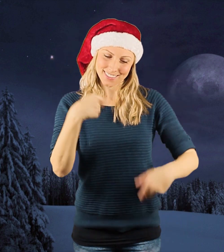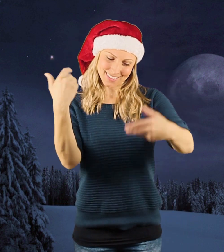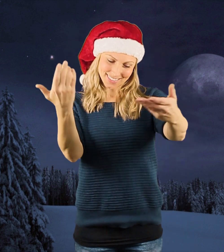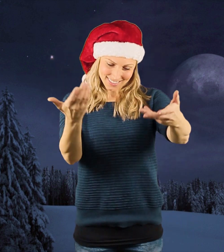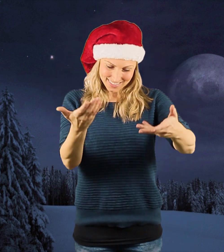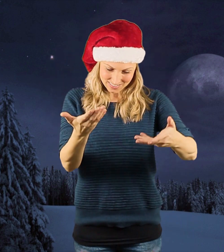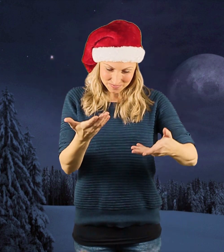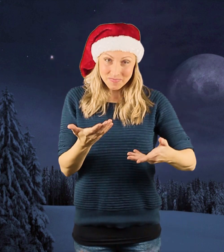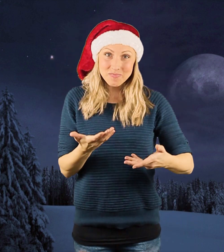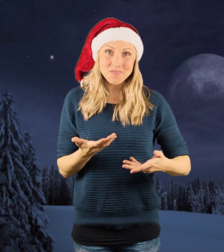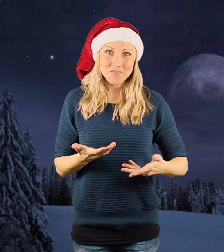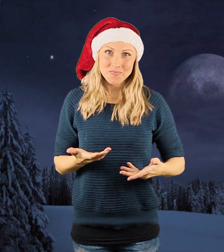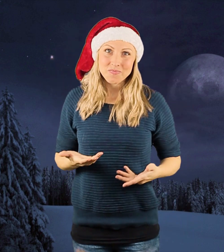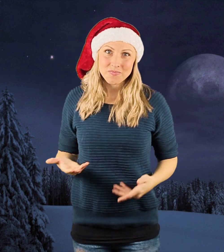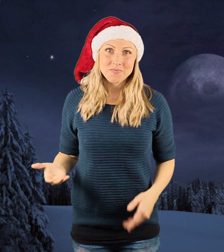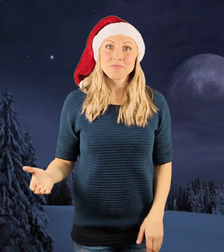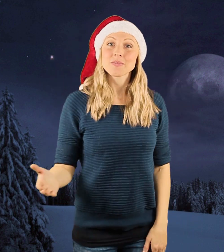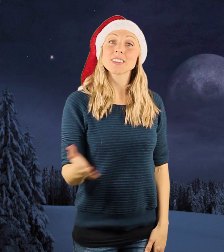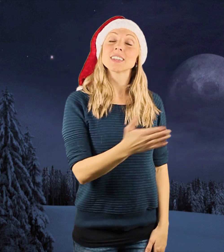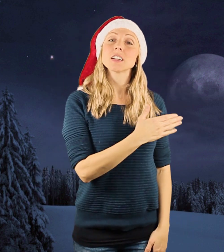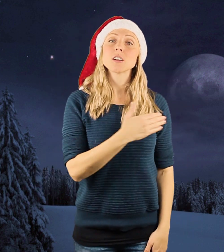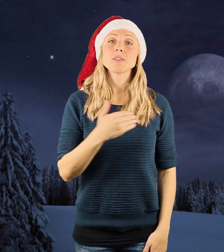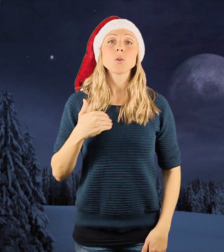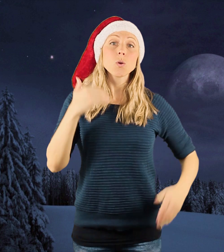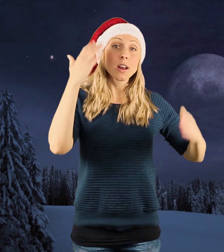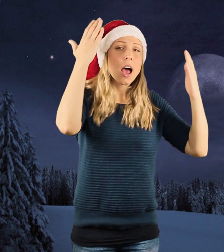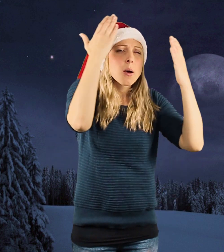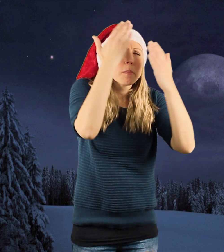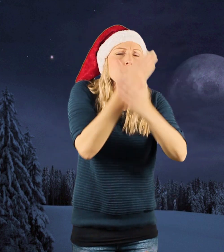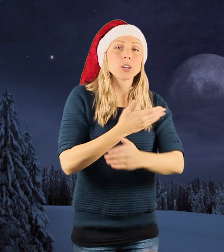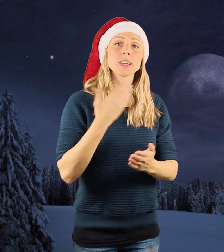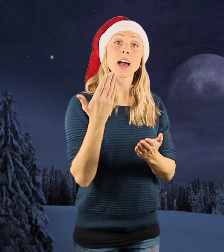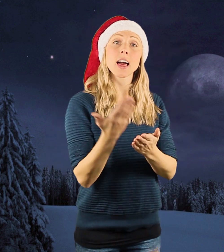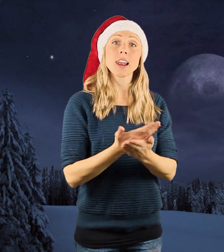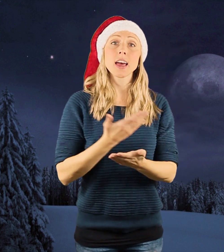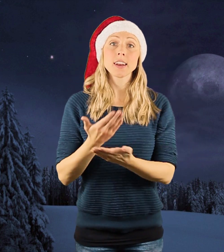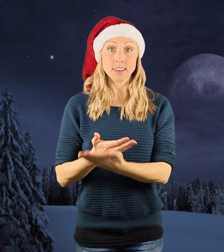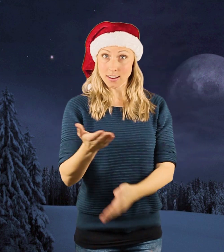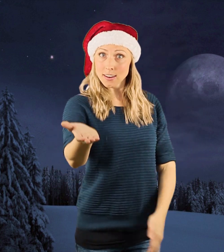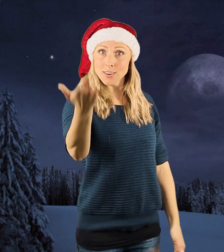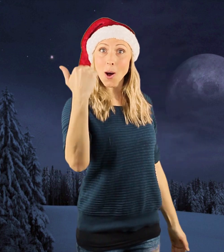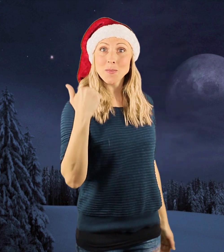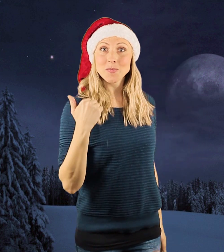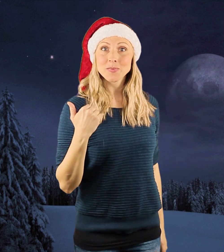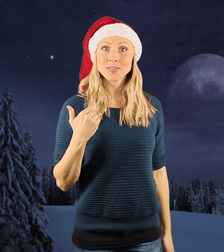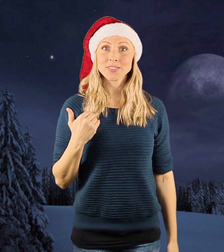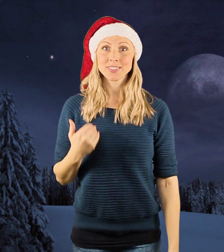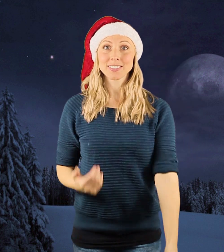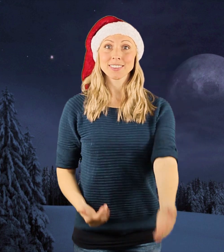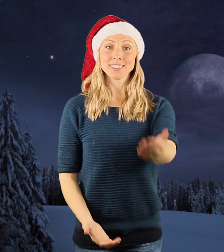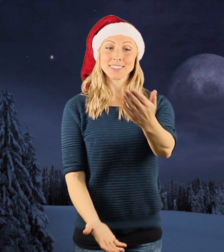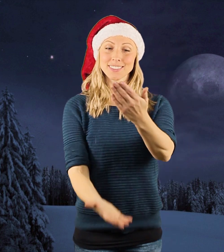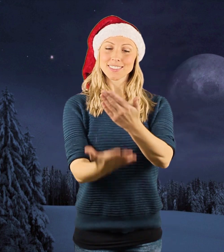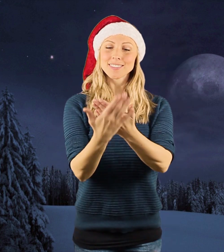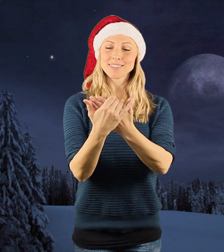är här Ljuden våra mörka länder Kom, låt oss ta